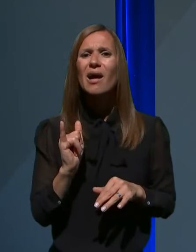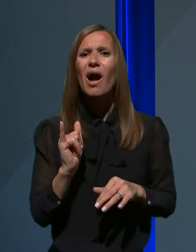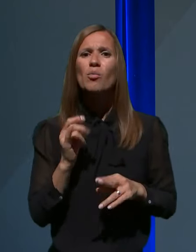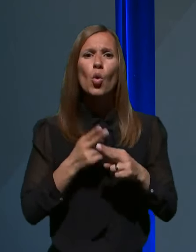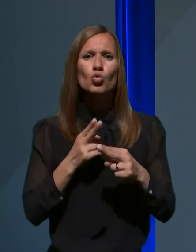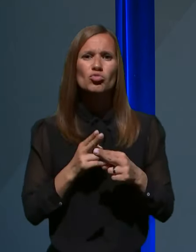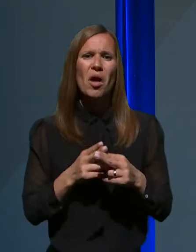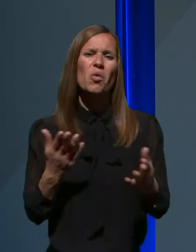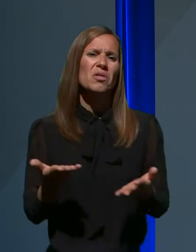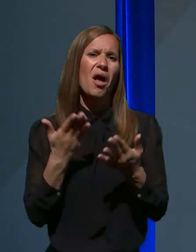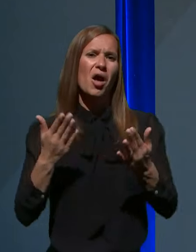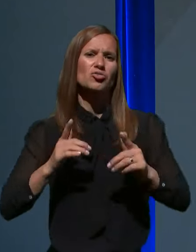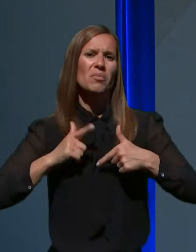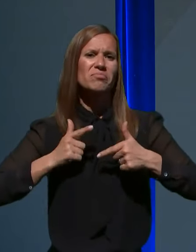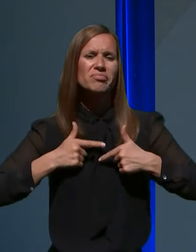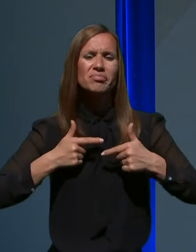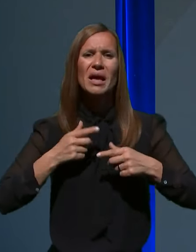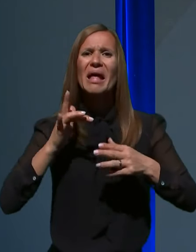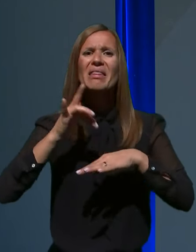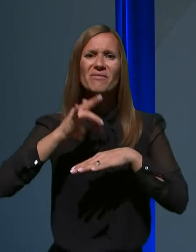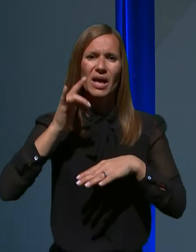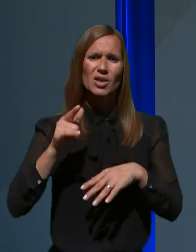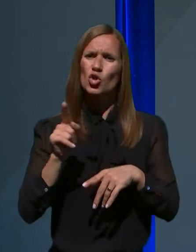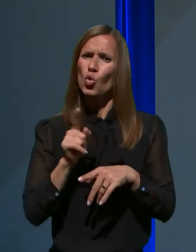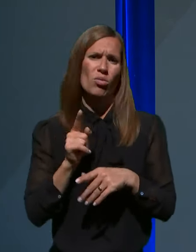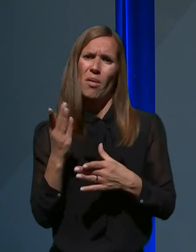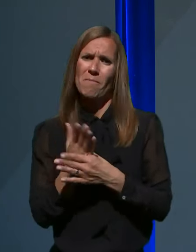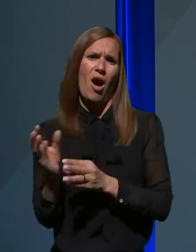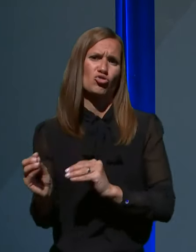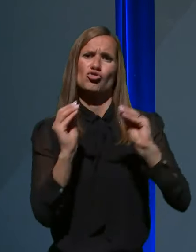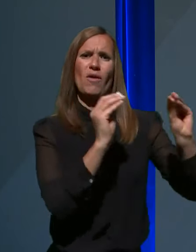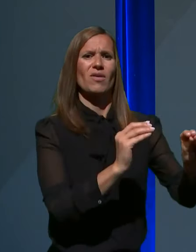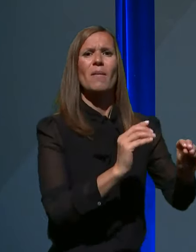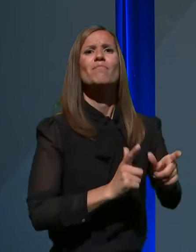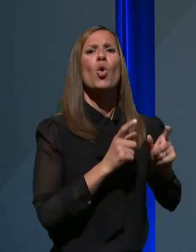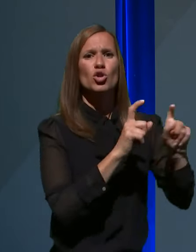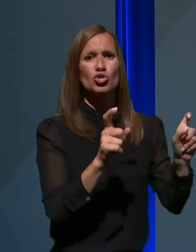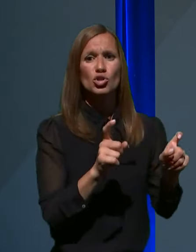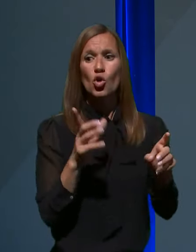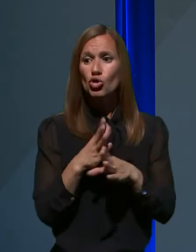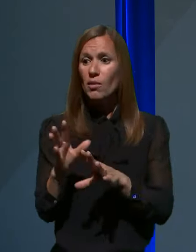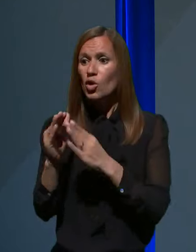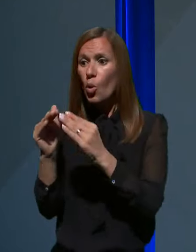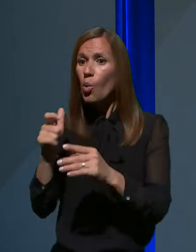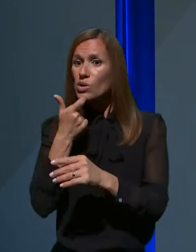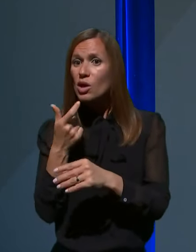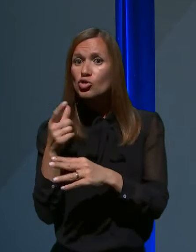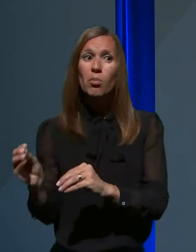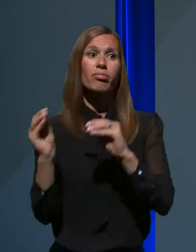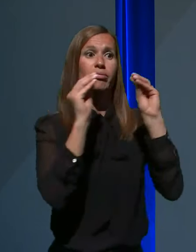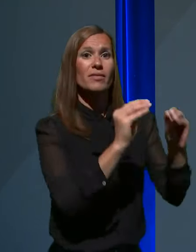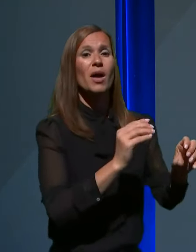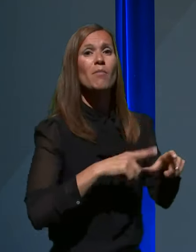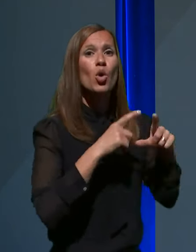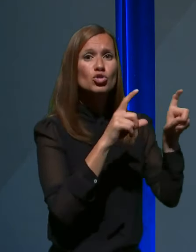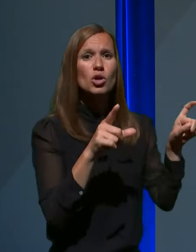ker je tudi premik tega človeka v bolnišnico predstavlja velik stres lahko. In je zato pomembnejši nadzor